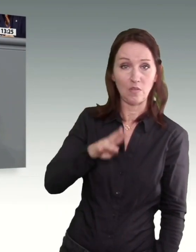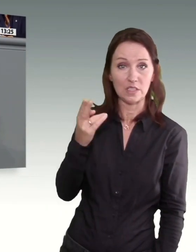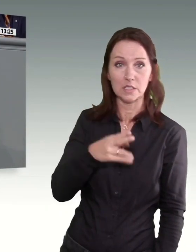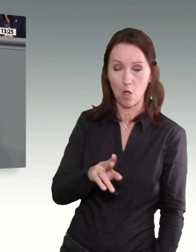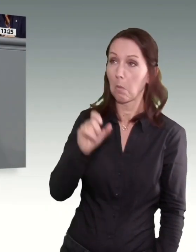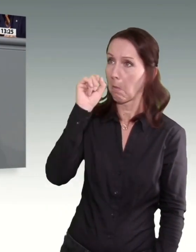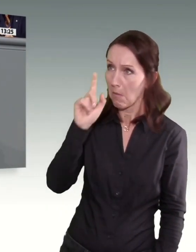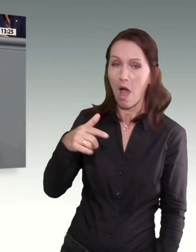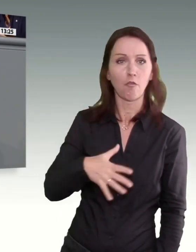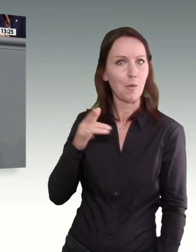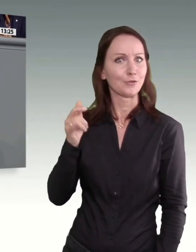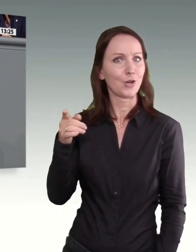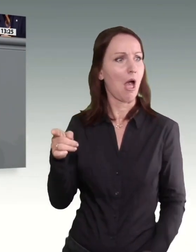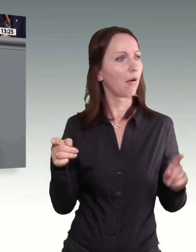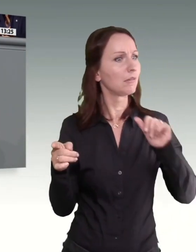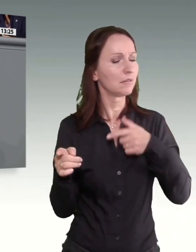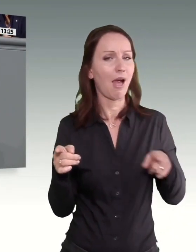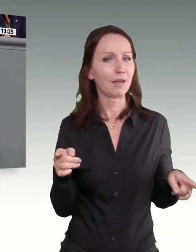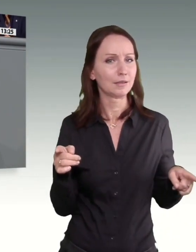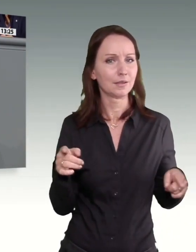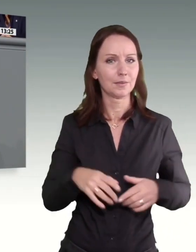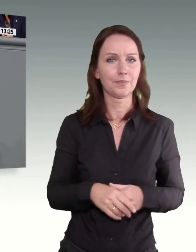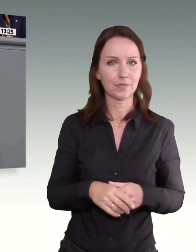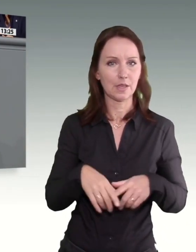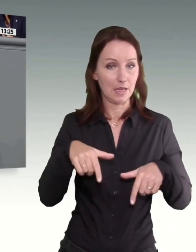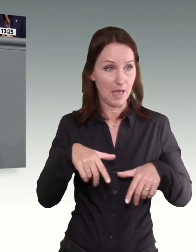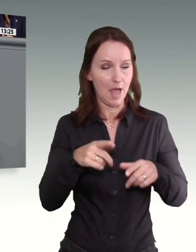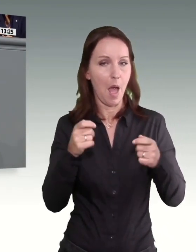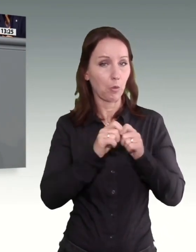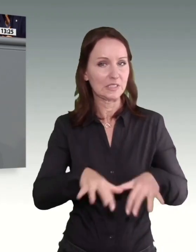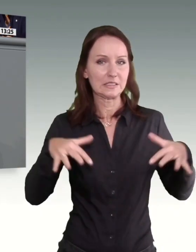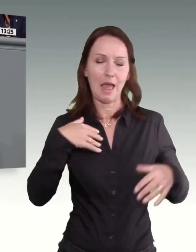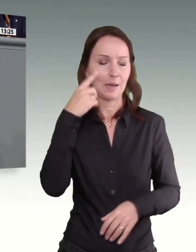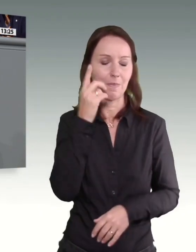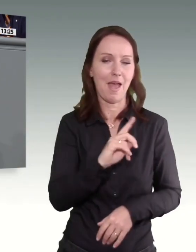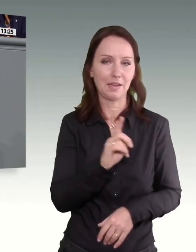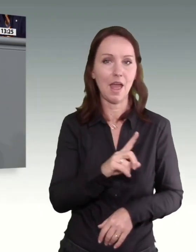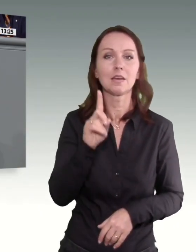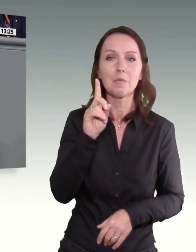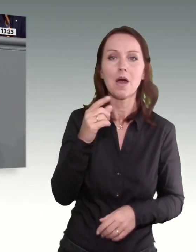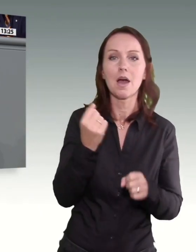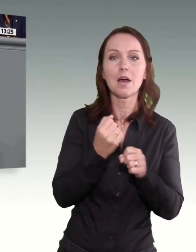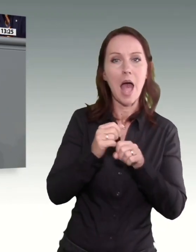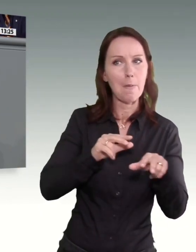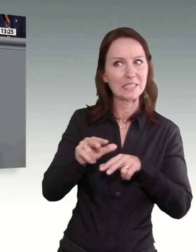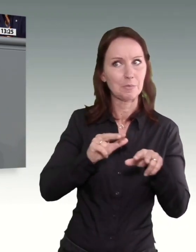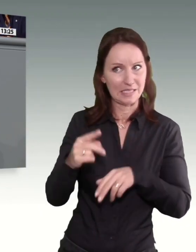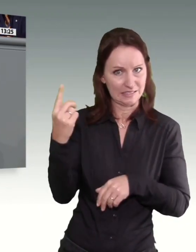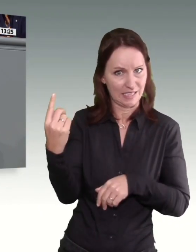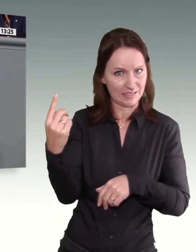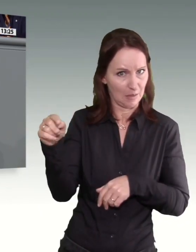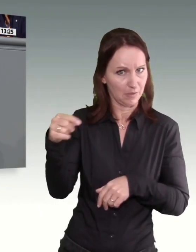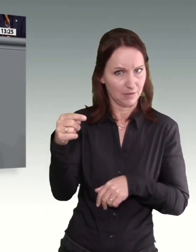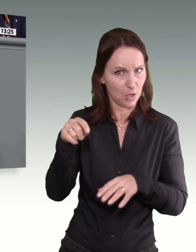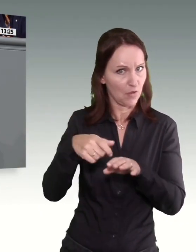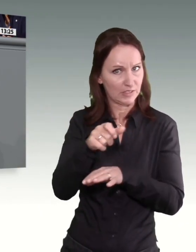umso mehr. Also nicht hier im Plenum, nicht im Bundestag, aber da, Sie den Arbeitsminister stellen, eben schon in